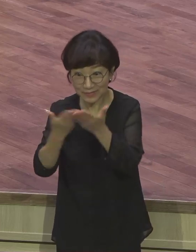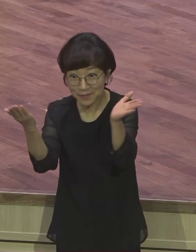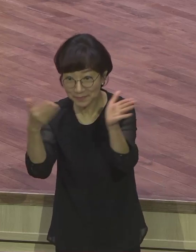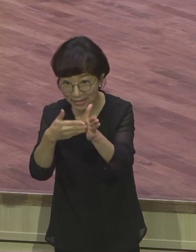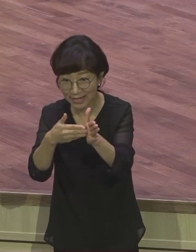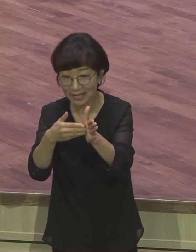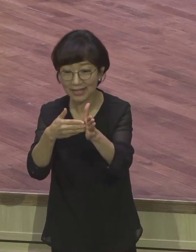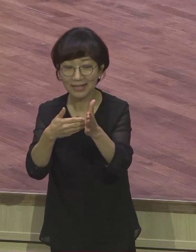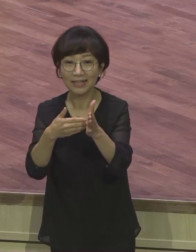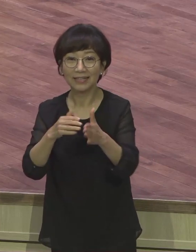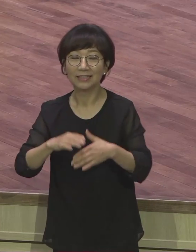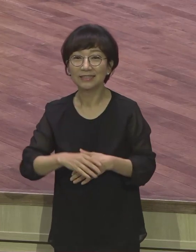사실요.